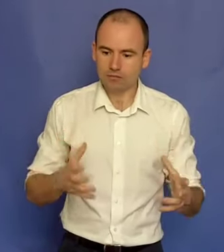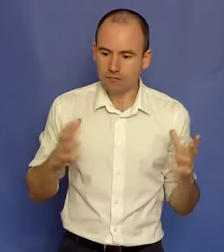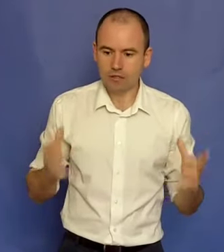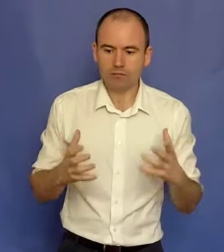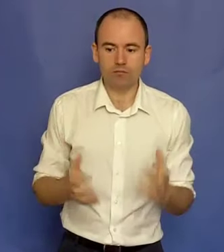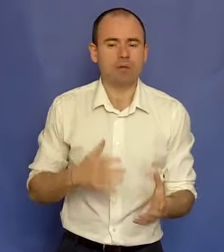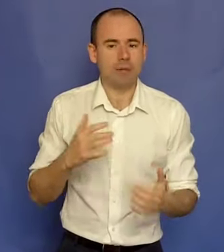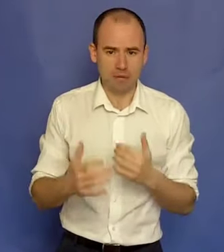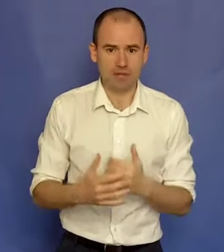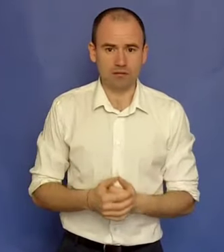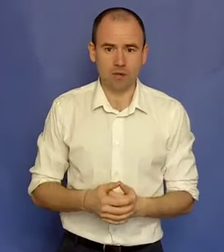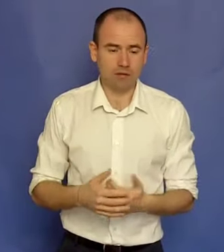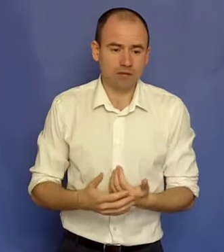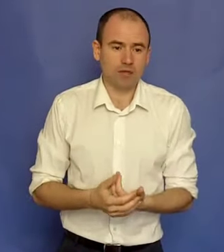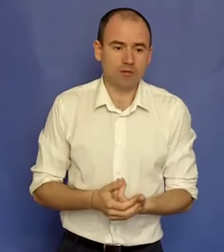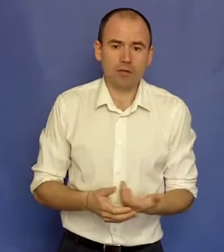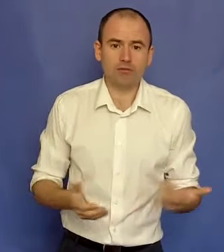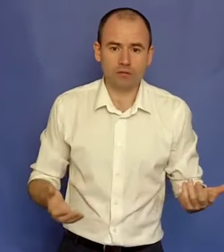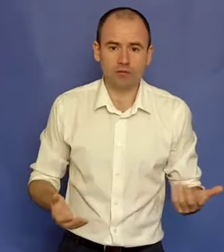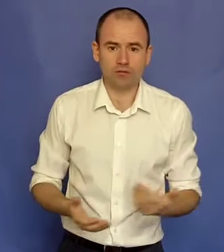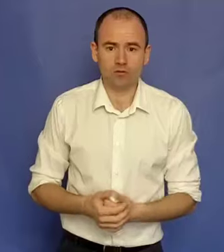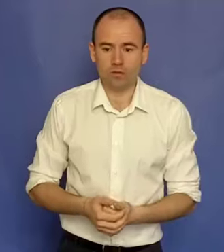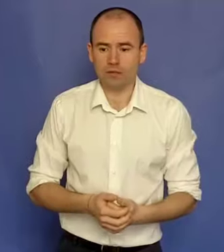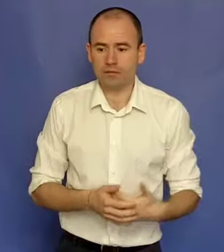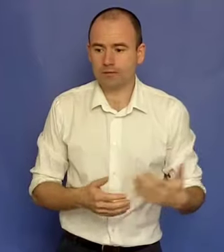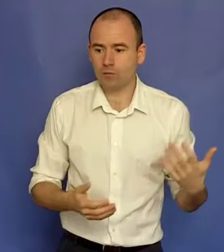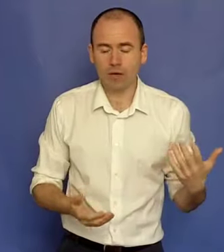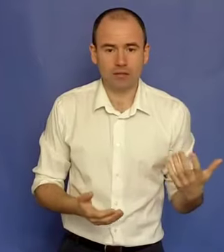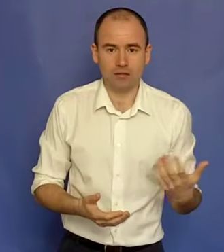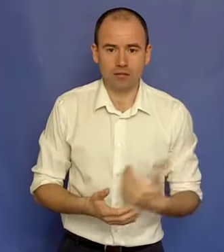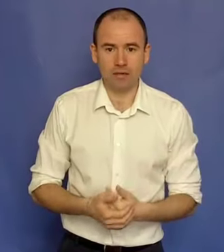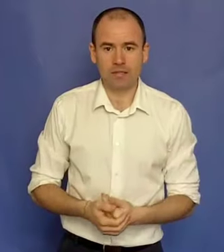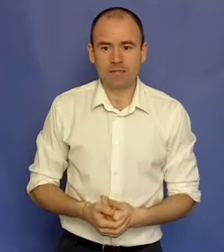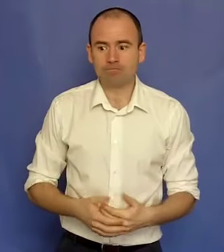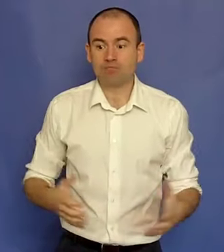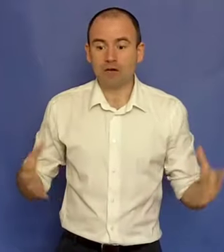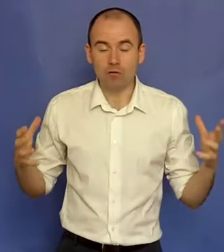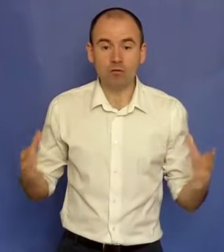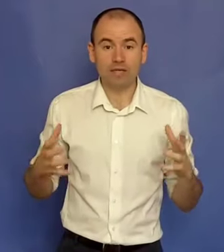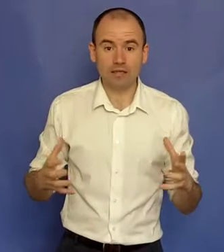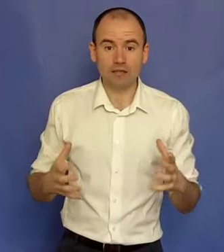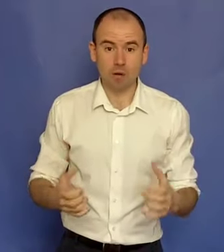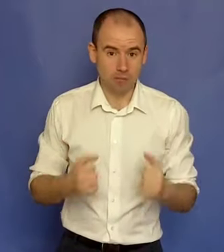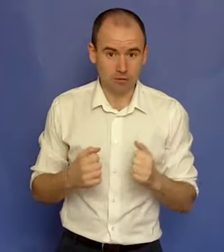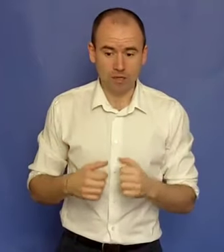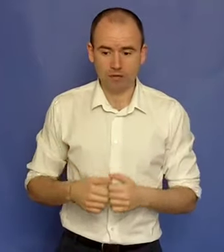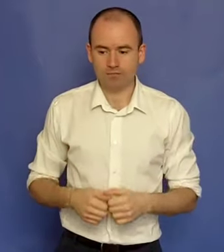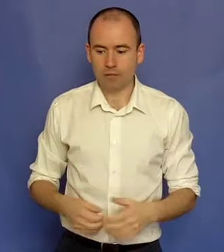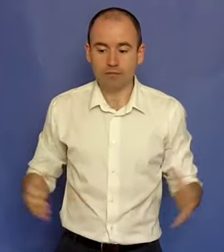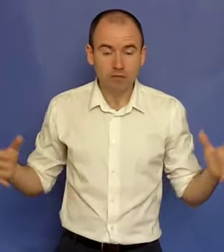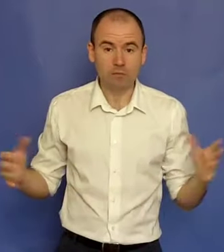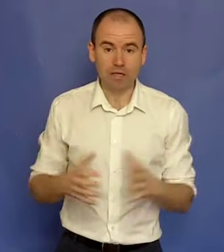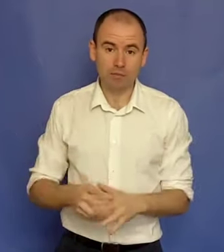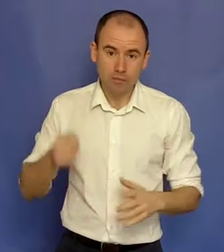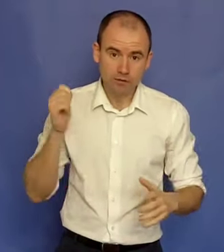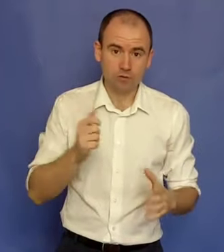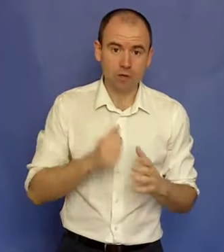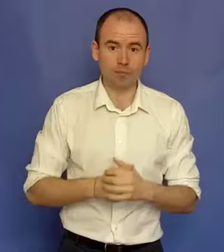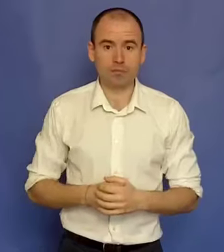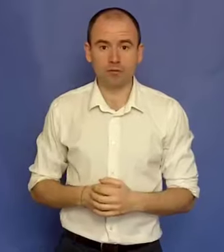bă, mama mi-a dat. Mama din salariul ei n pus să-mi dea tot suma, dar mi-a dat o parte din ea. Am făcut chetă, m-am ambiționat, am strâns bani și m plătit școala pe primul